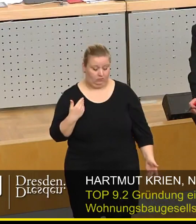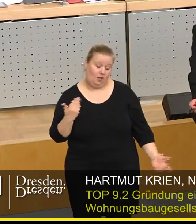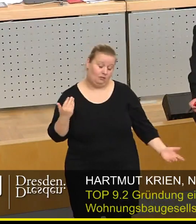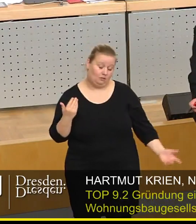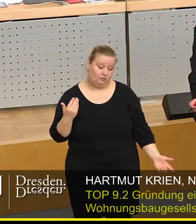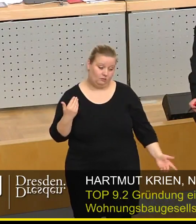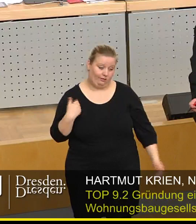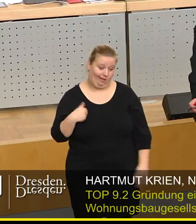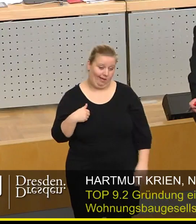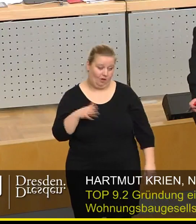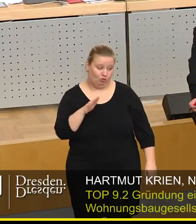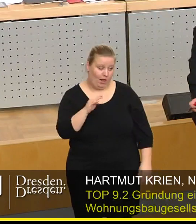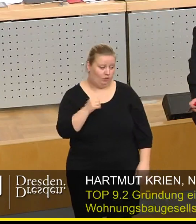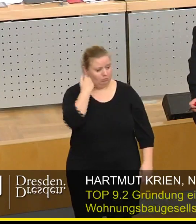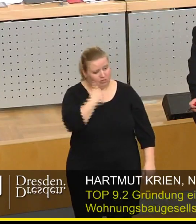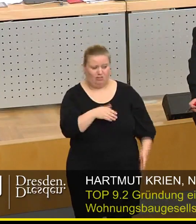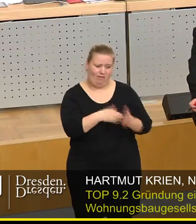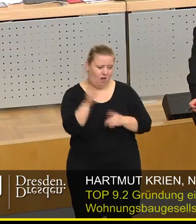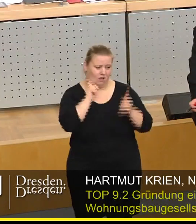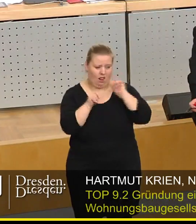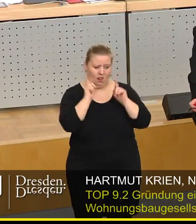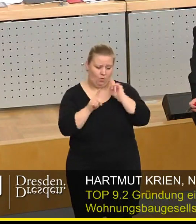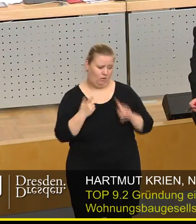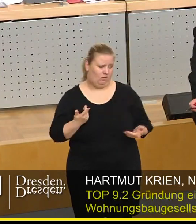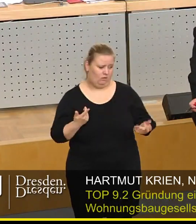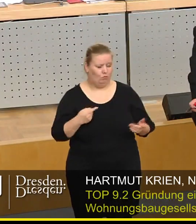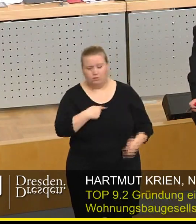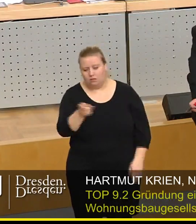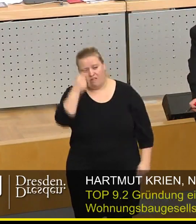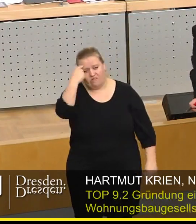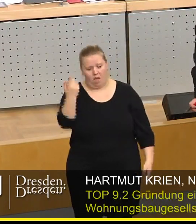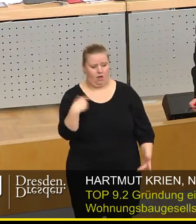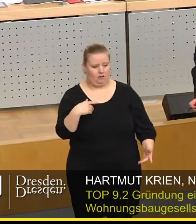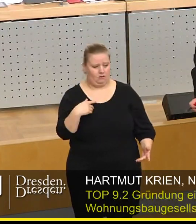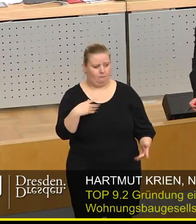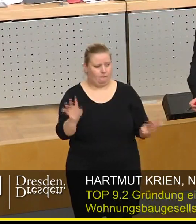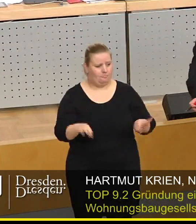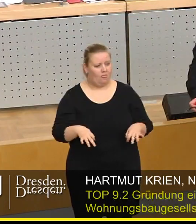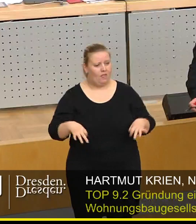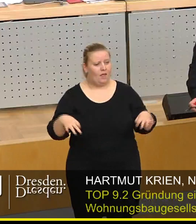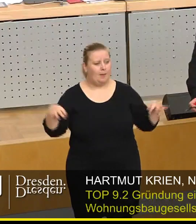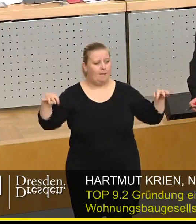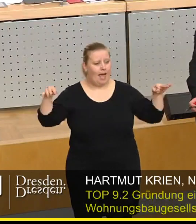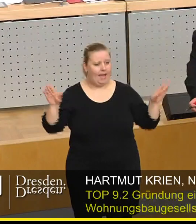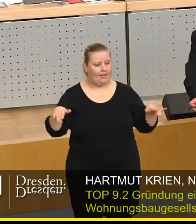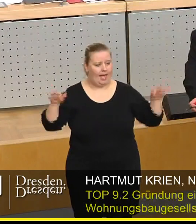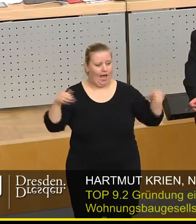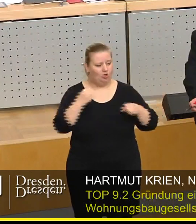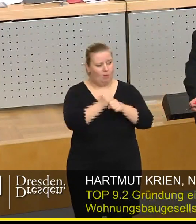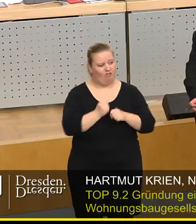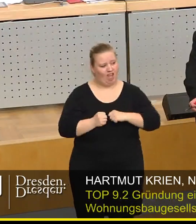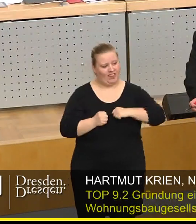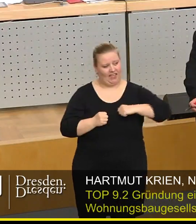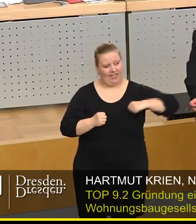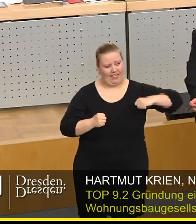Herr Schmelig, lügen Sie die Leute nicht an, wir wissen es schon immer, der Pleitegeier muss von links und von rechts